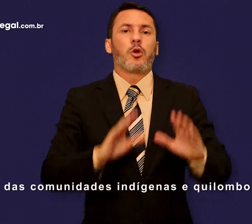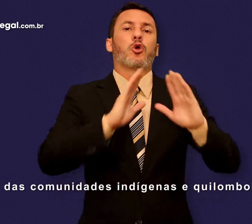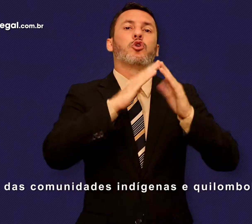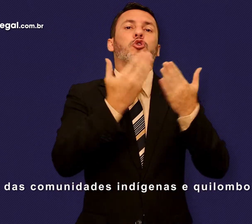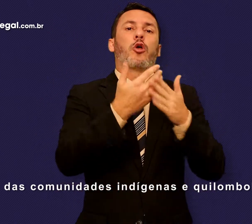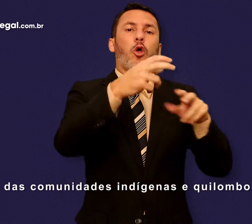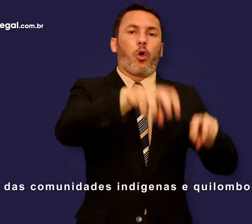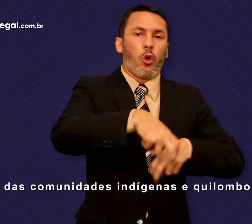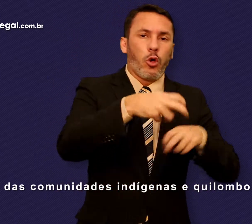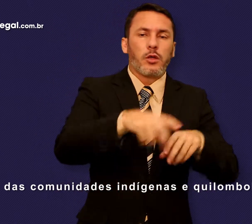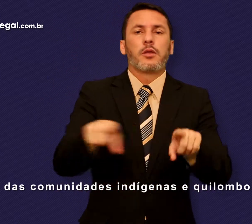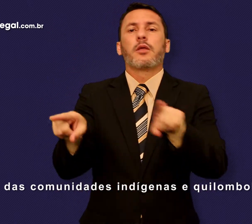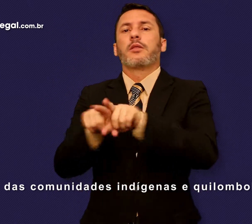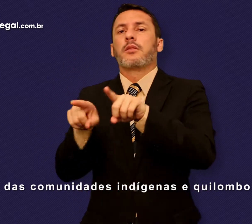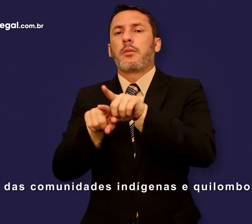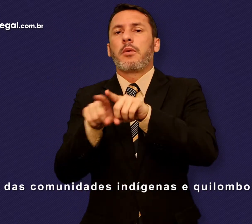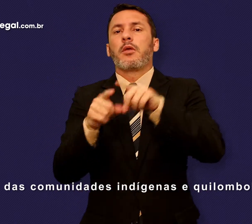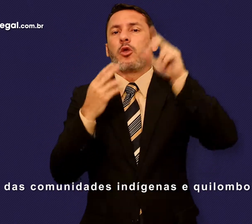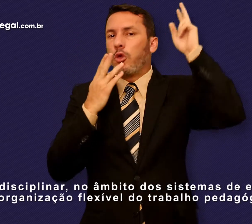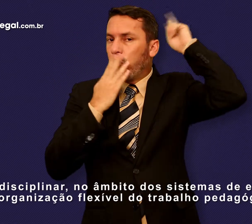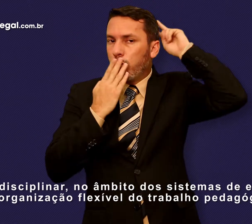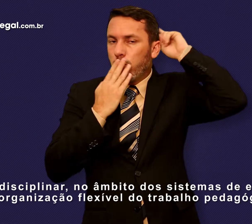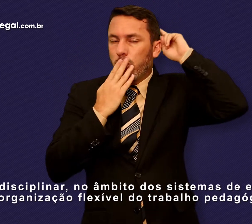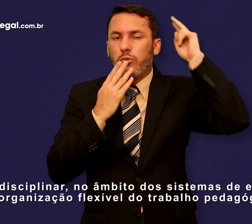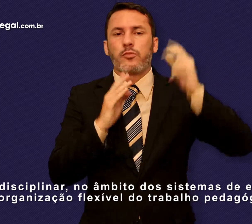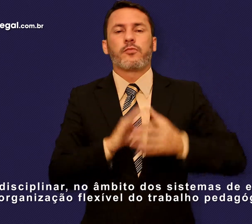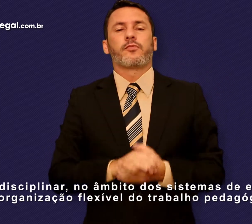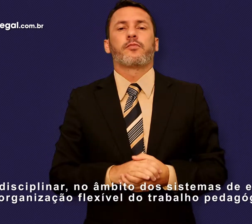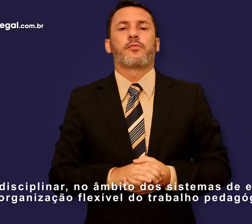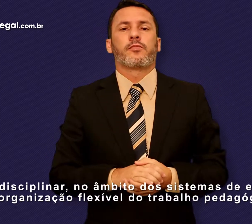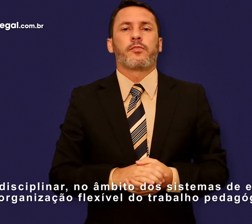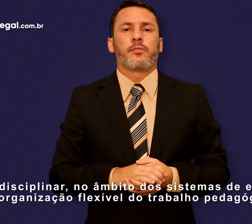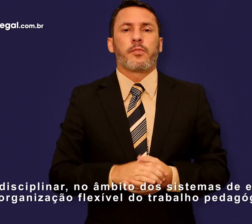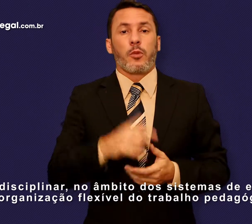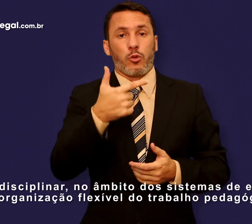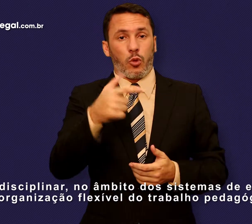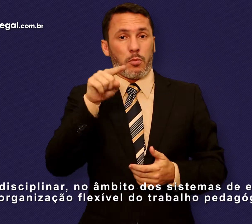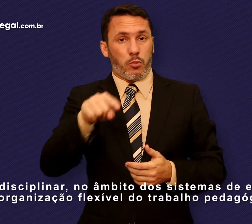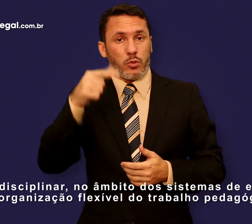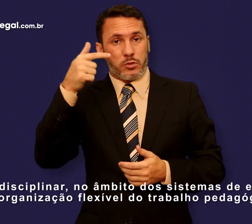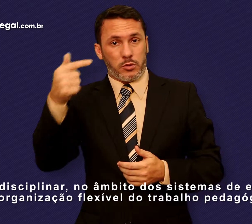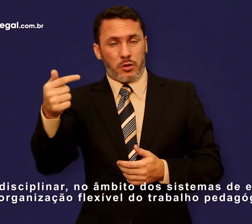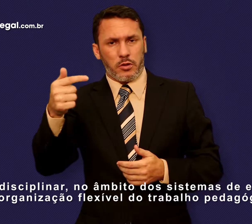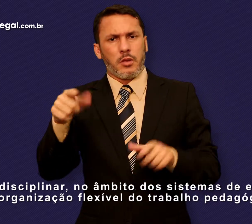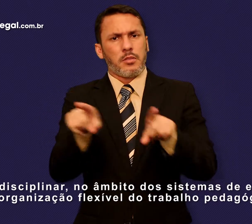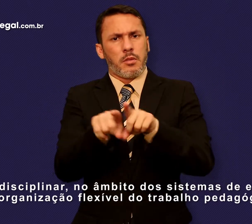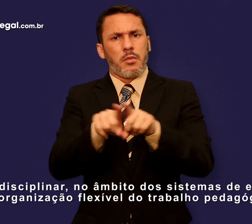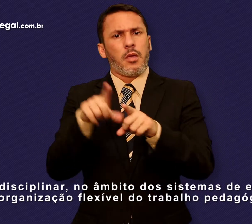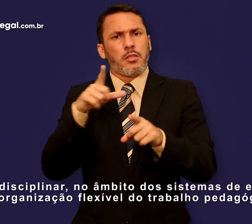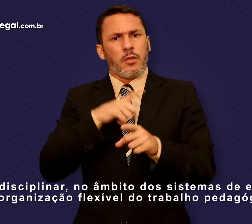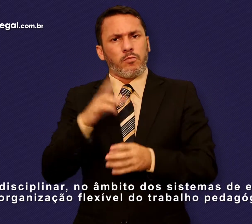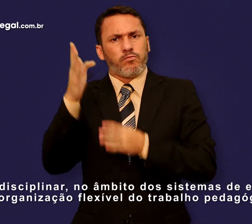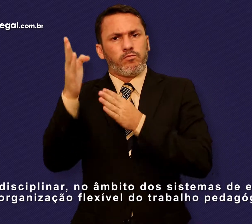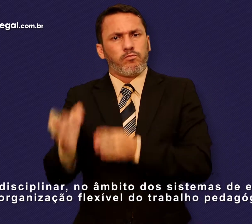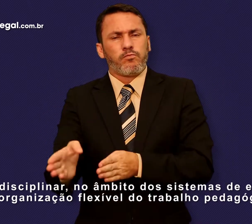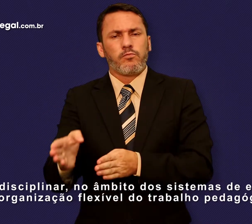comunidades indígenas e quilombolas. 2.7. Disciplinar no âmbito dos sistemas de ensino a organização